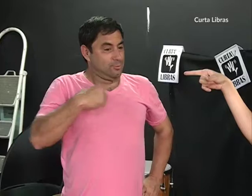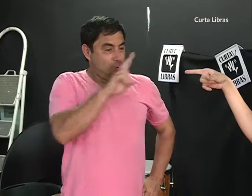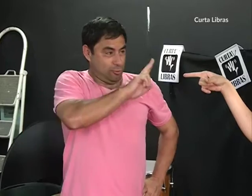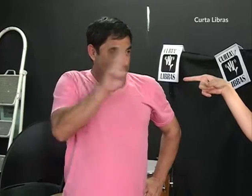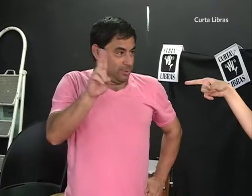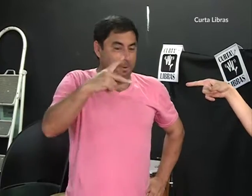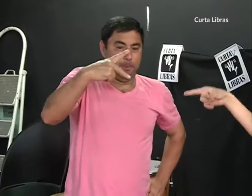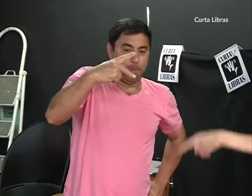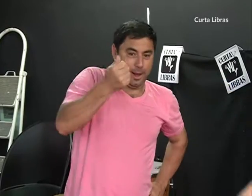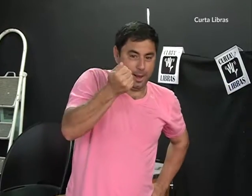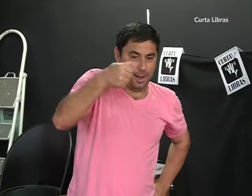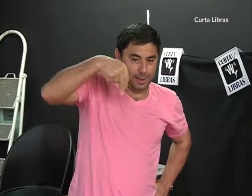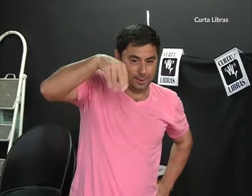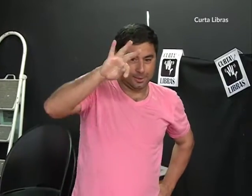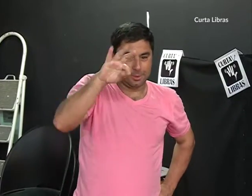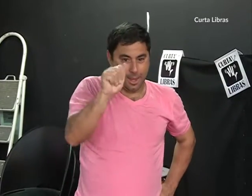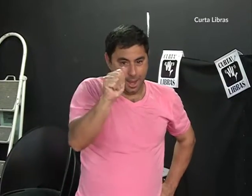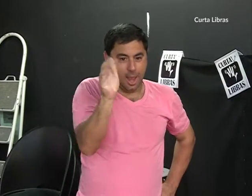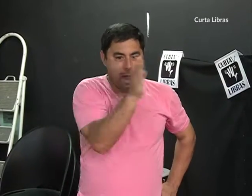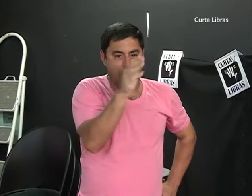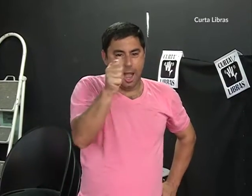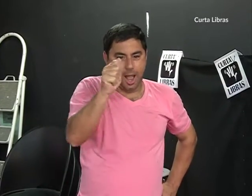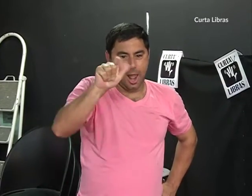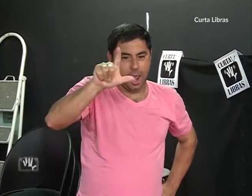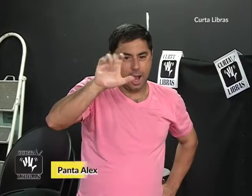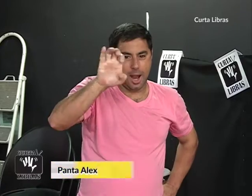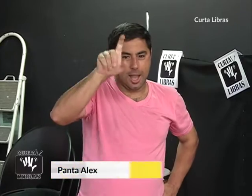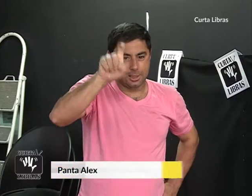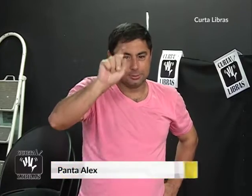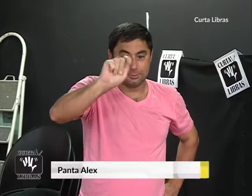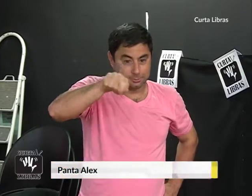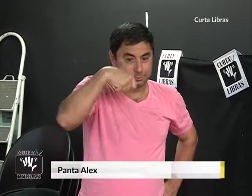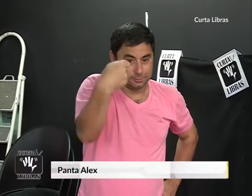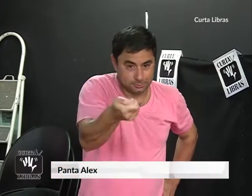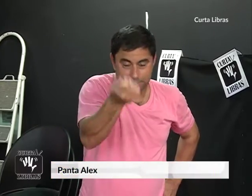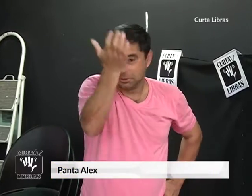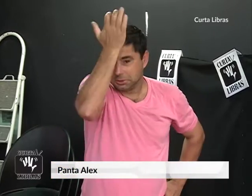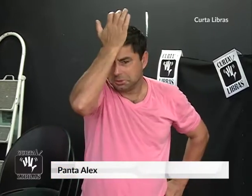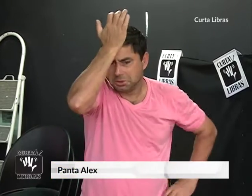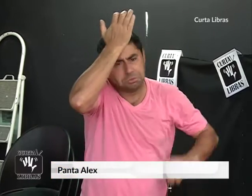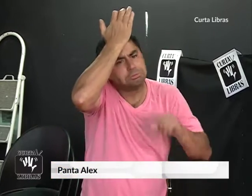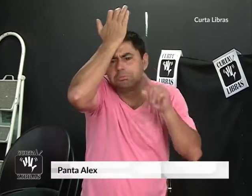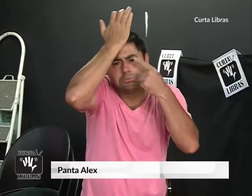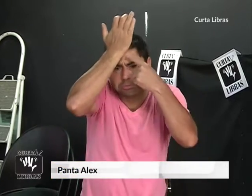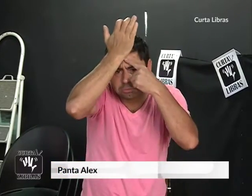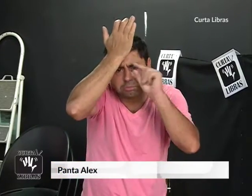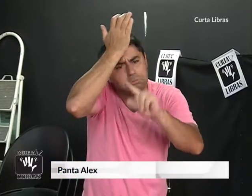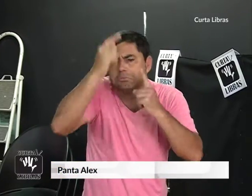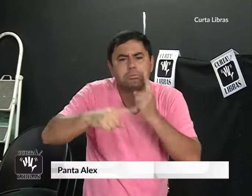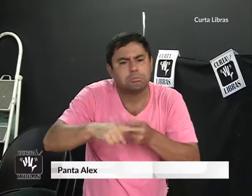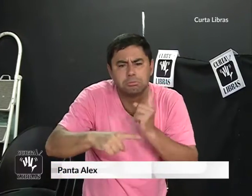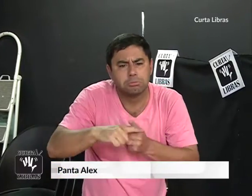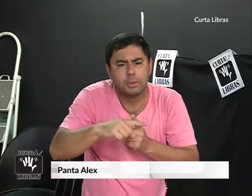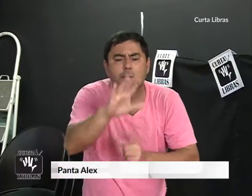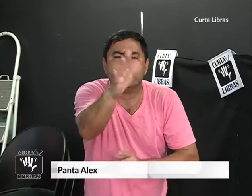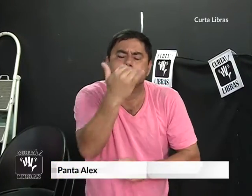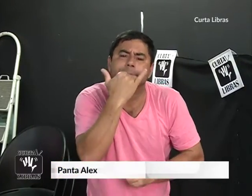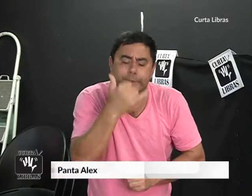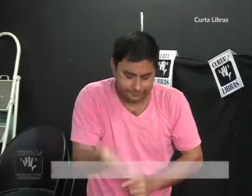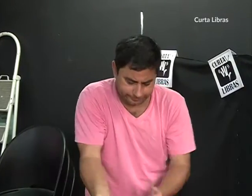Meu nome é Panta Alex. Esse é o meu sinal. Por que esse sinal? Foi